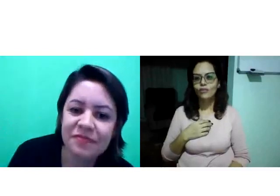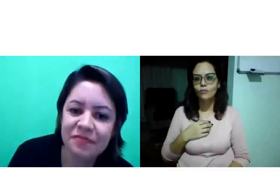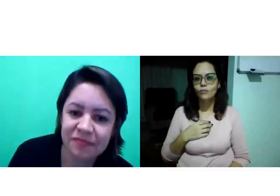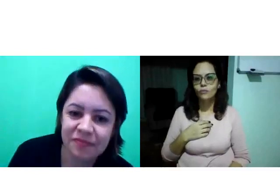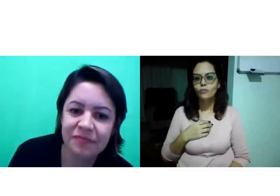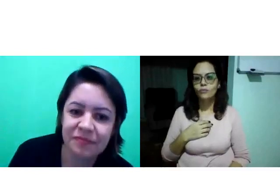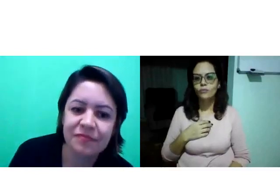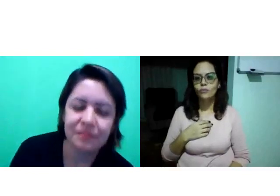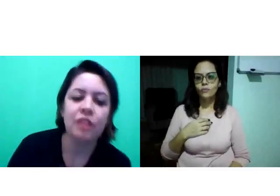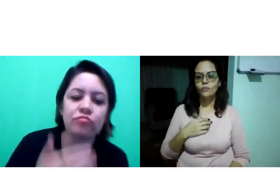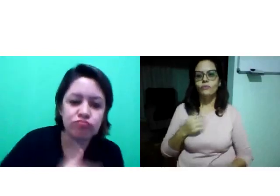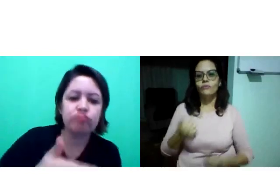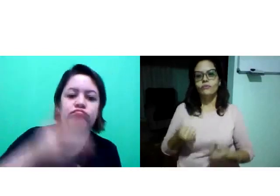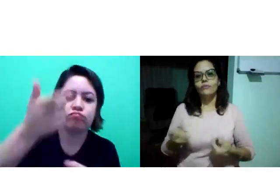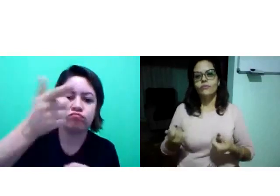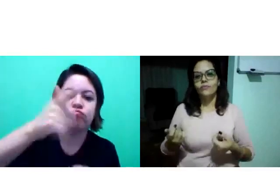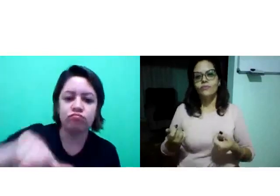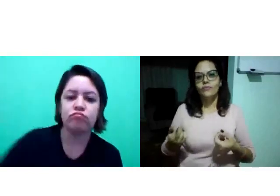retornamos à gravação.